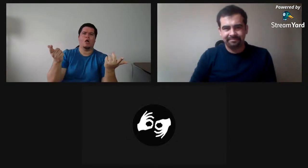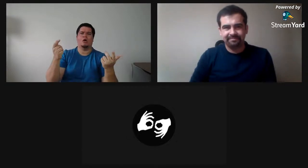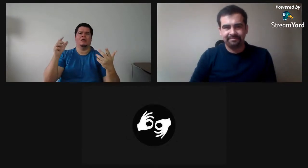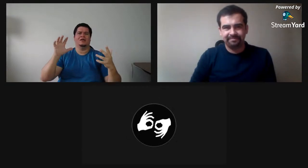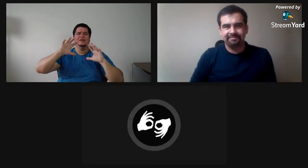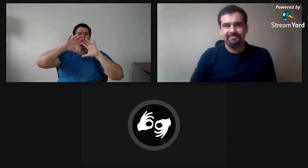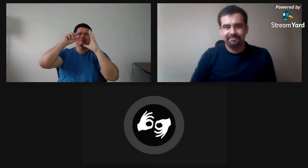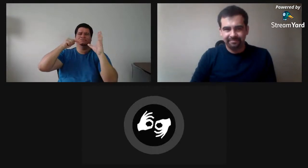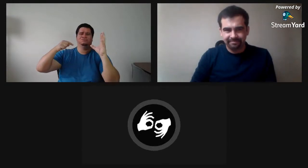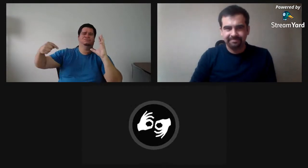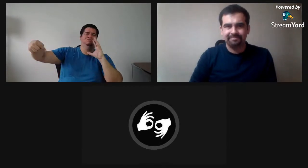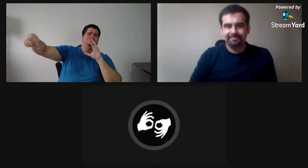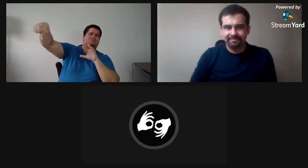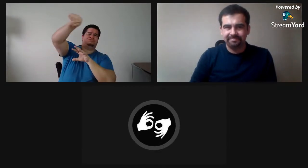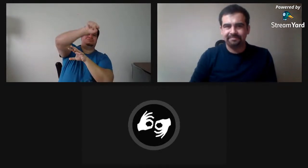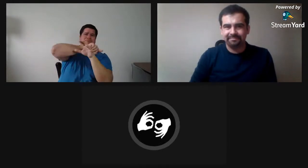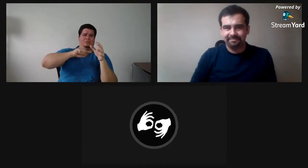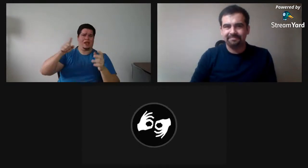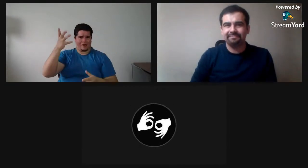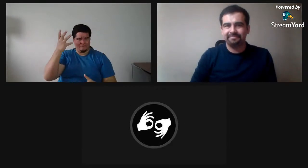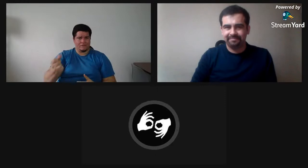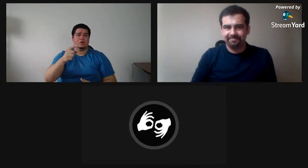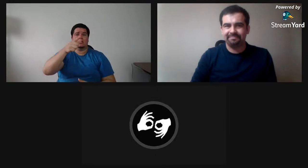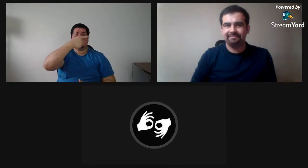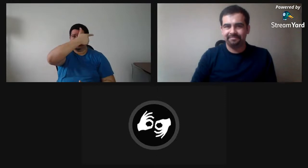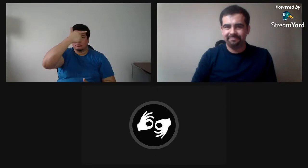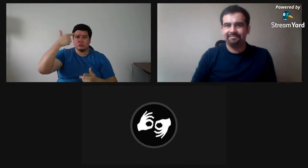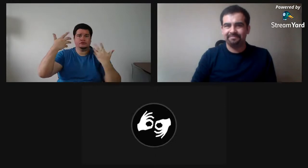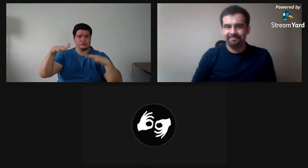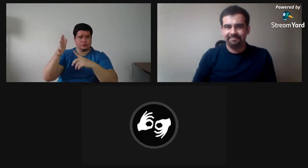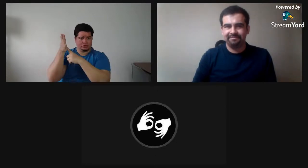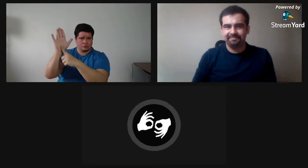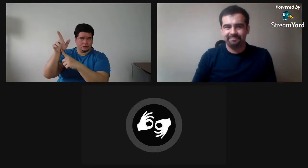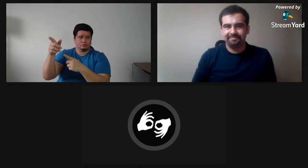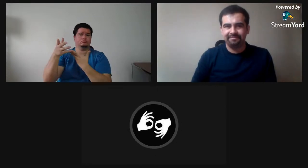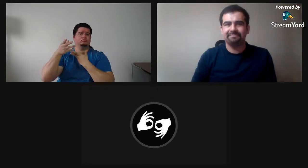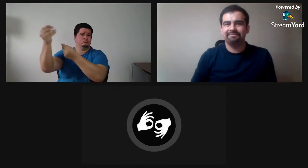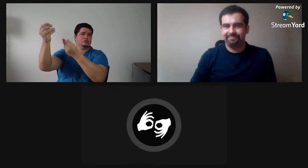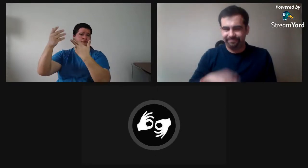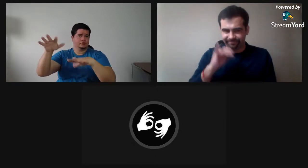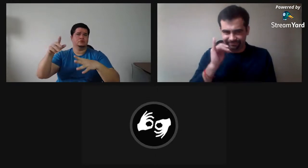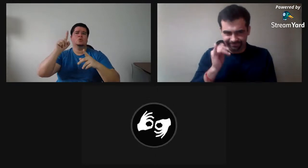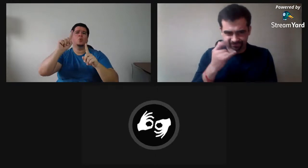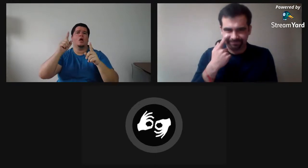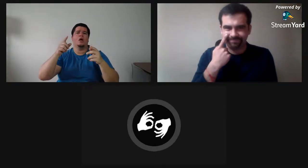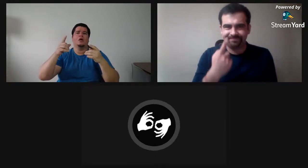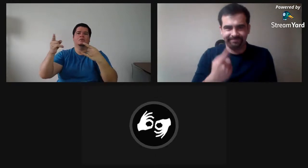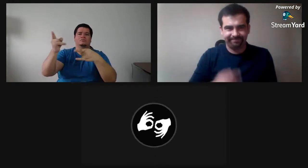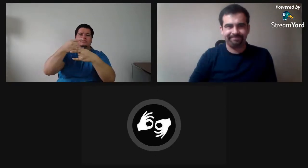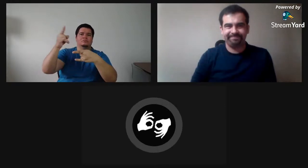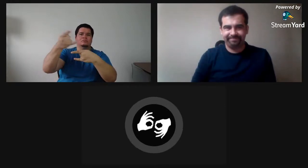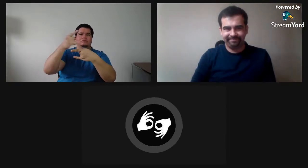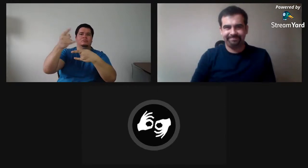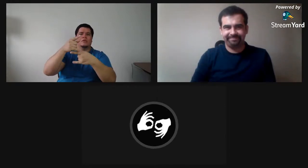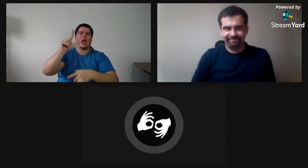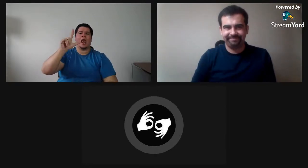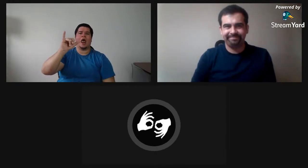Él tiene ahí a personas de China, de Japón y de diferentes países que han sido invitados